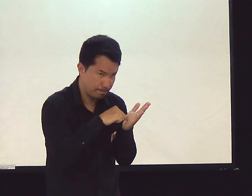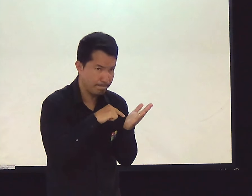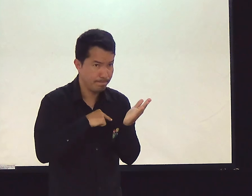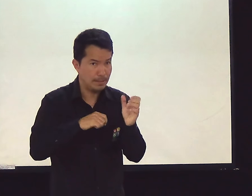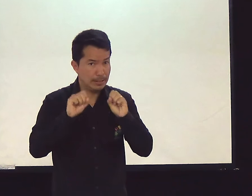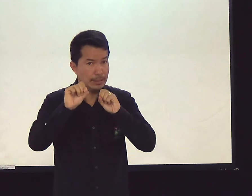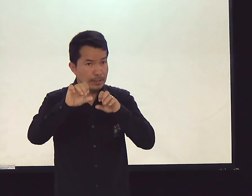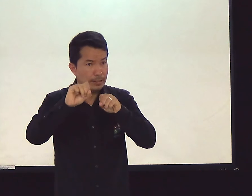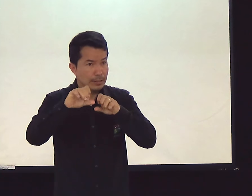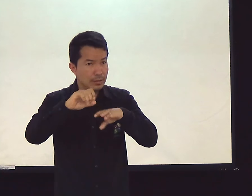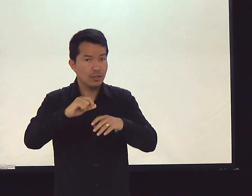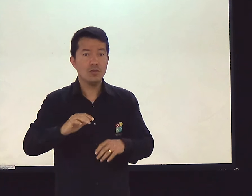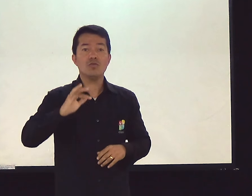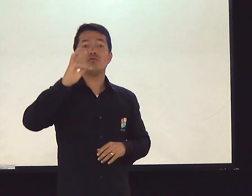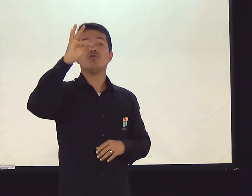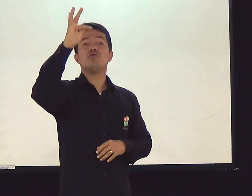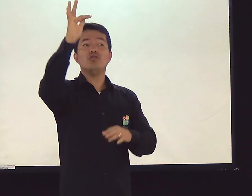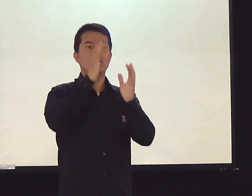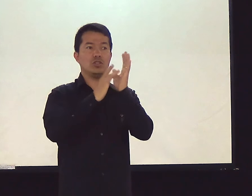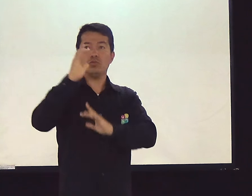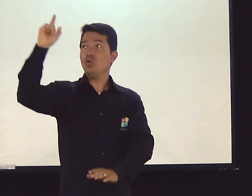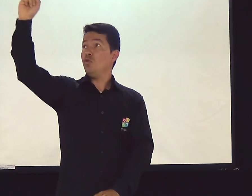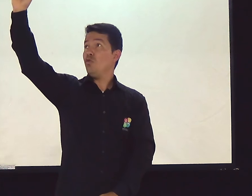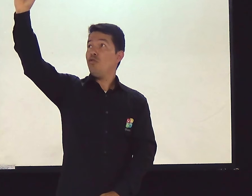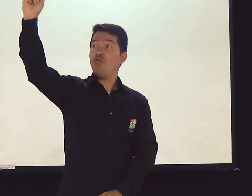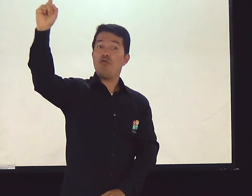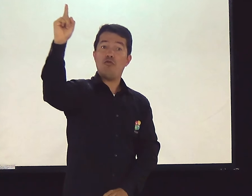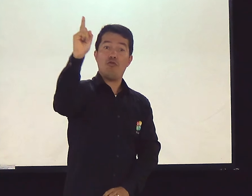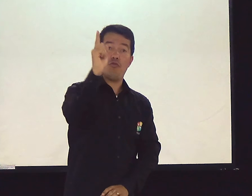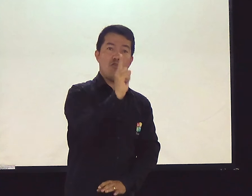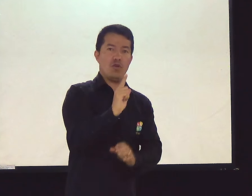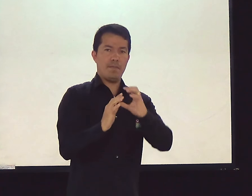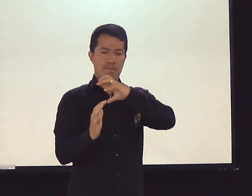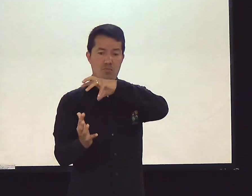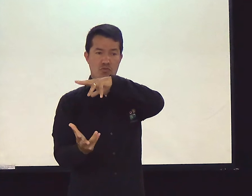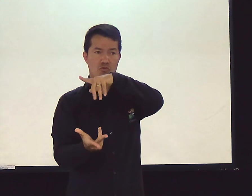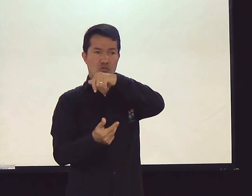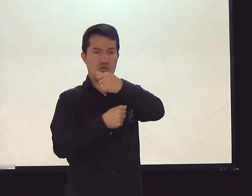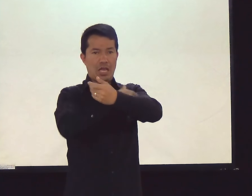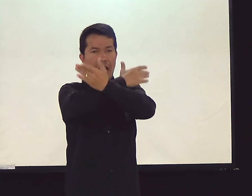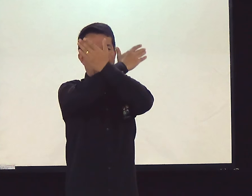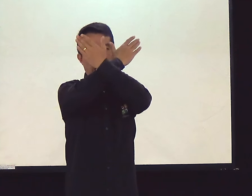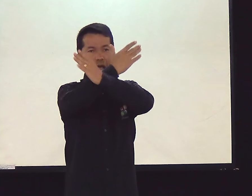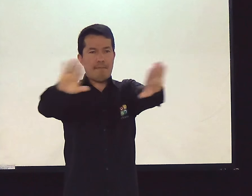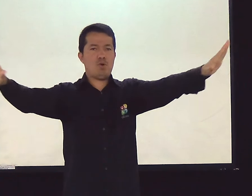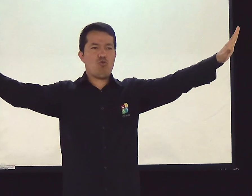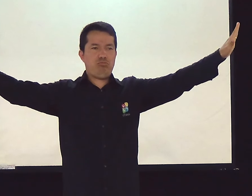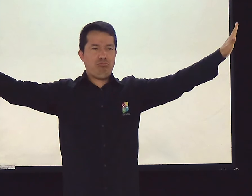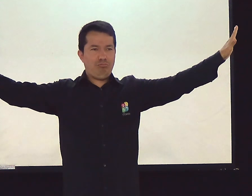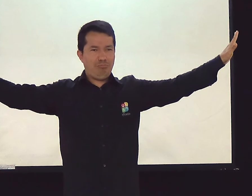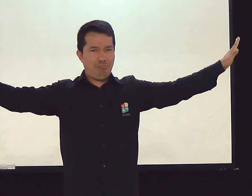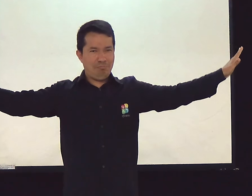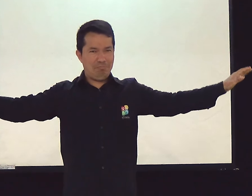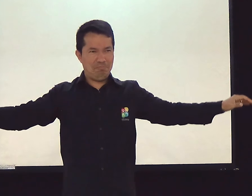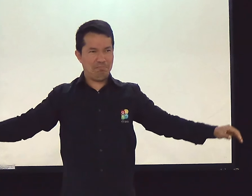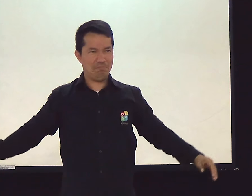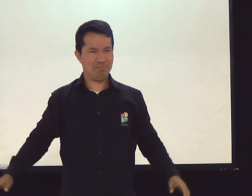palavra de Deus isso. A palavra de Deus ensina que um dia Jesus voltará e o mundo não existirá mais.